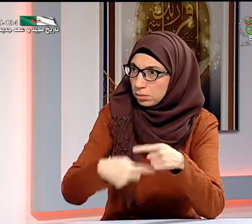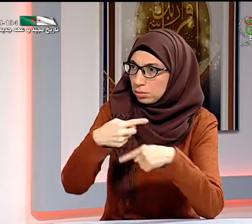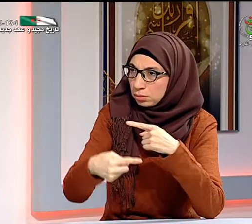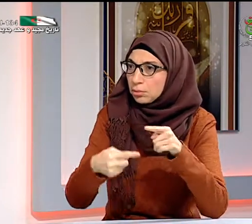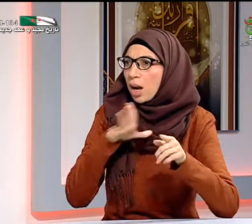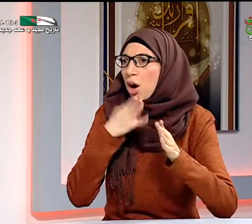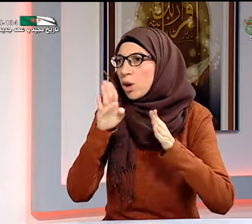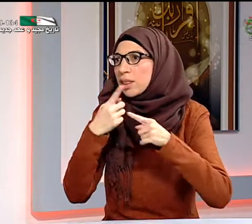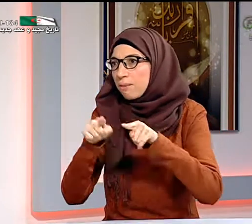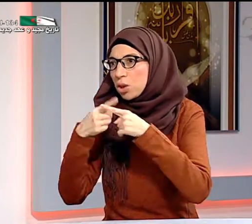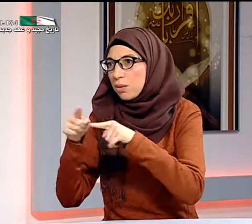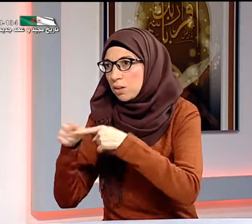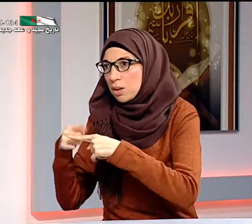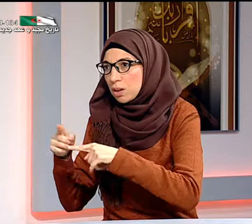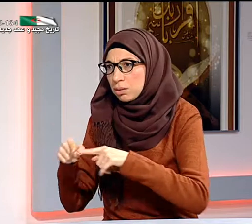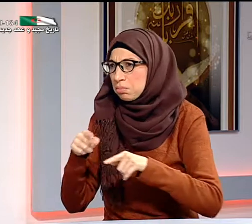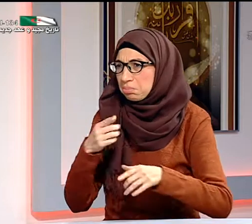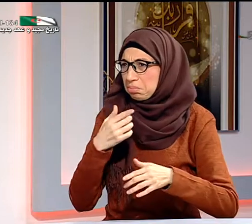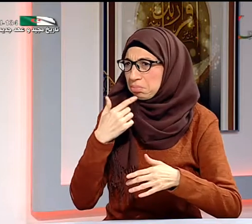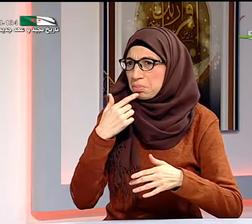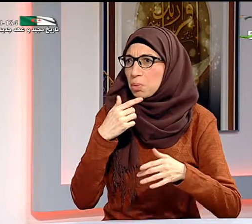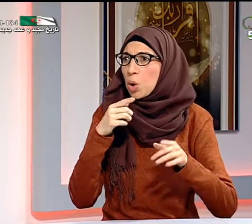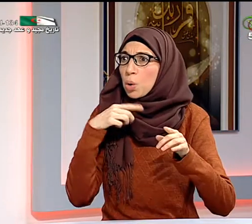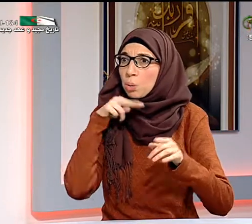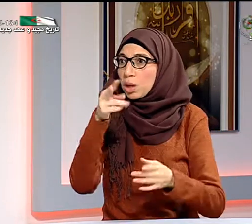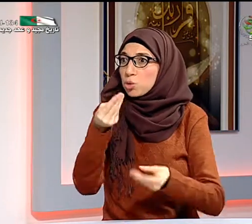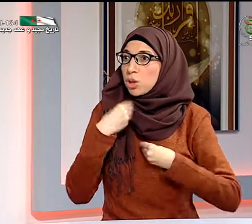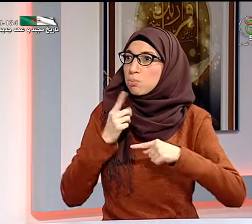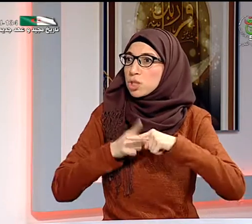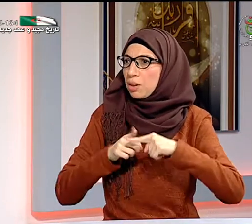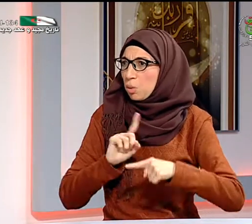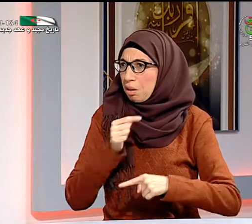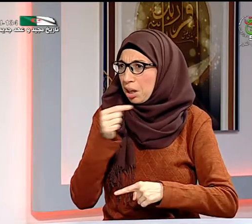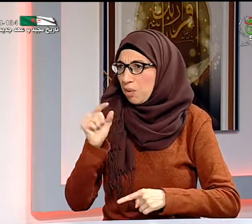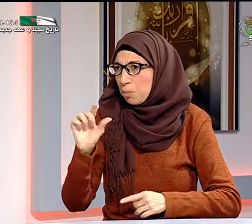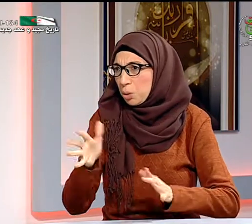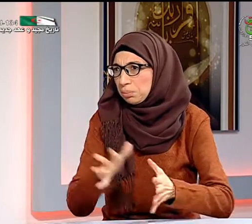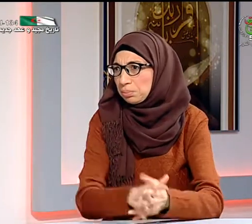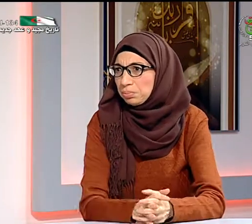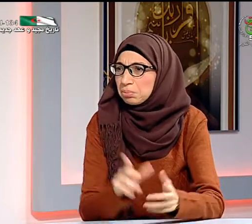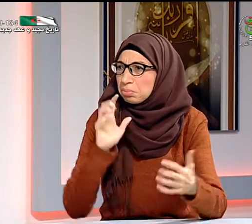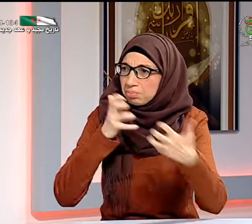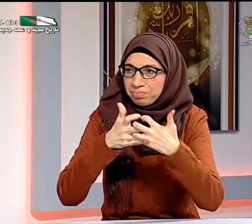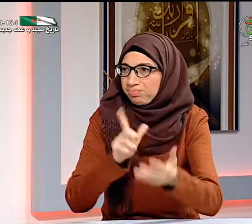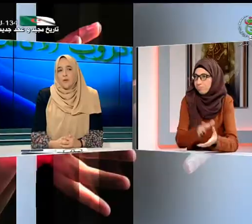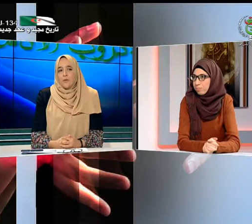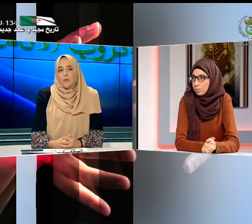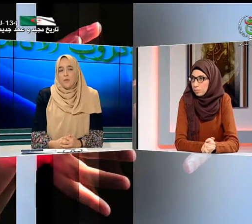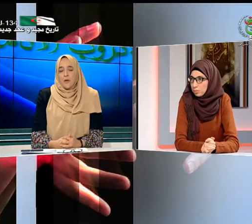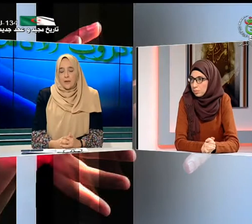يعني دون فهم وكانت هذه الطريقة التي كانوا يعلموننا بها دائما نحس أنه كانوا يعني